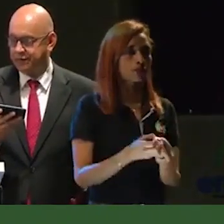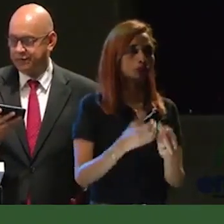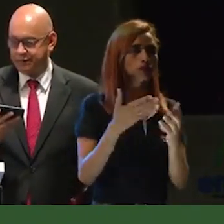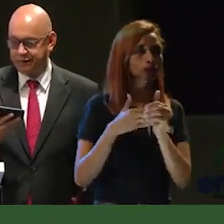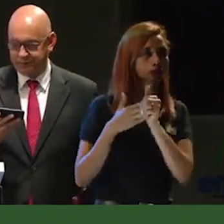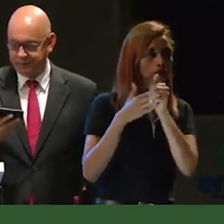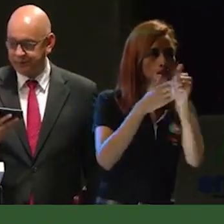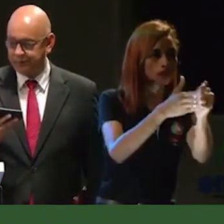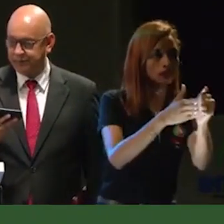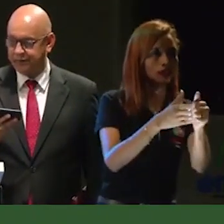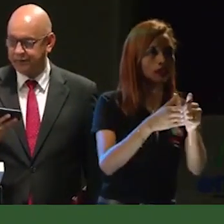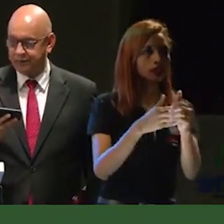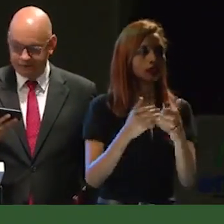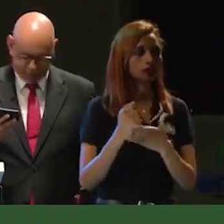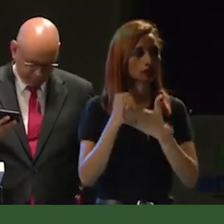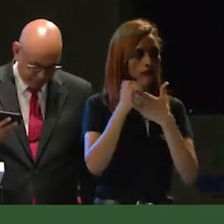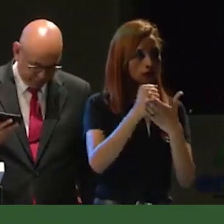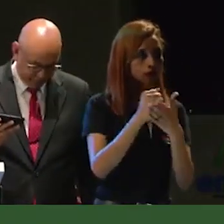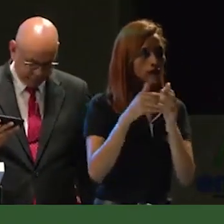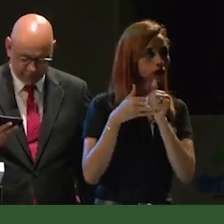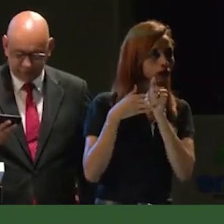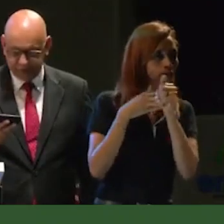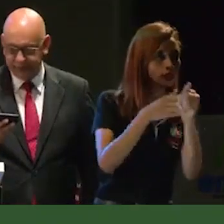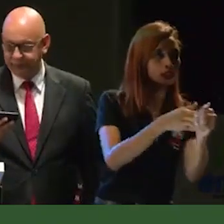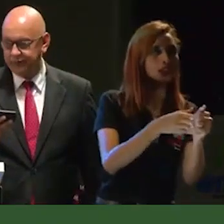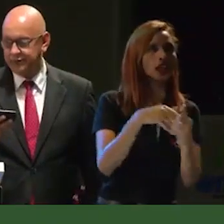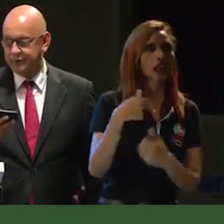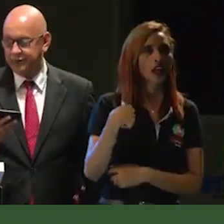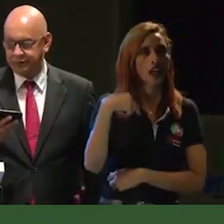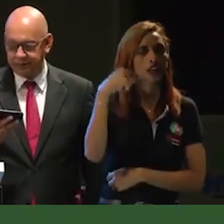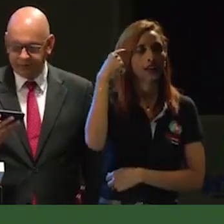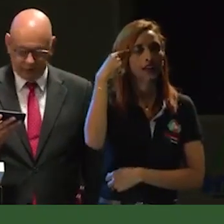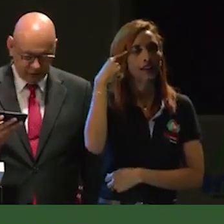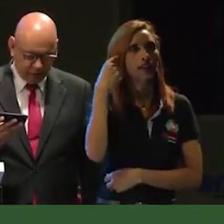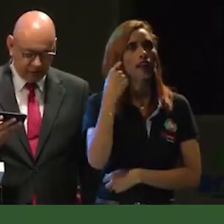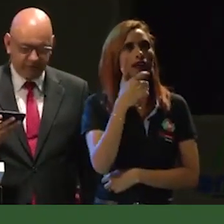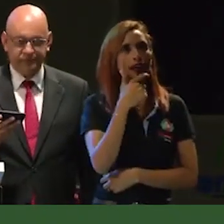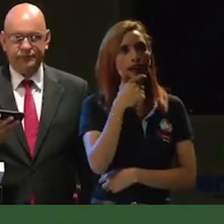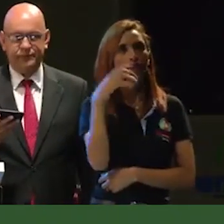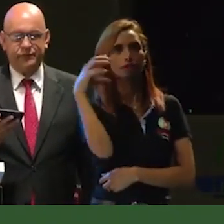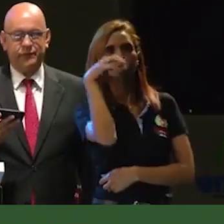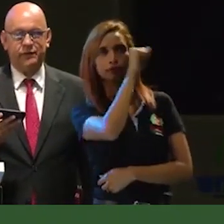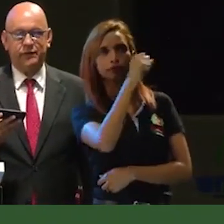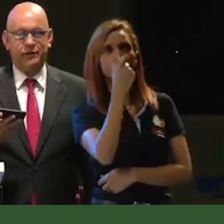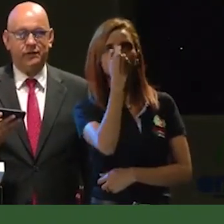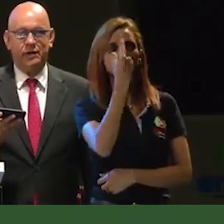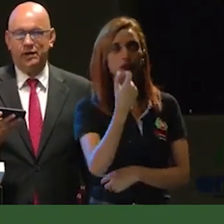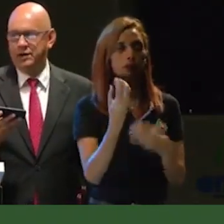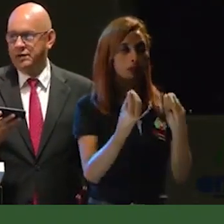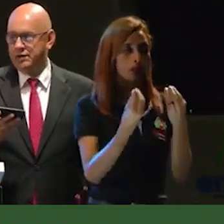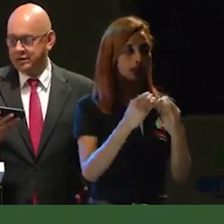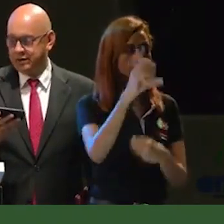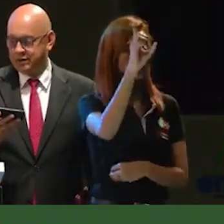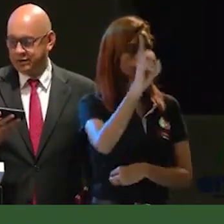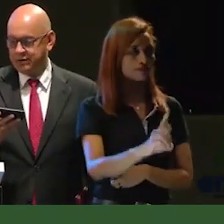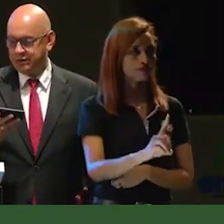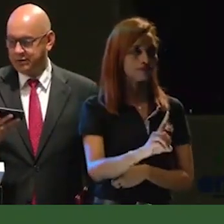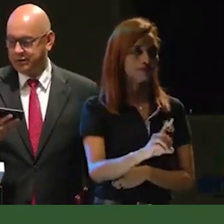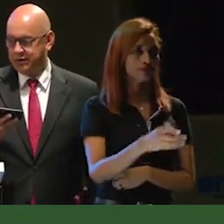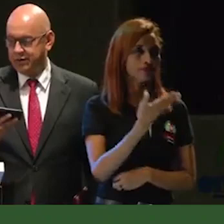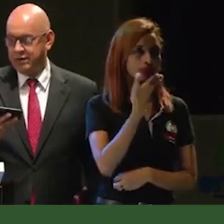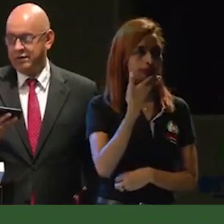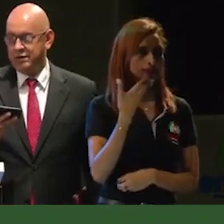orienta, nos guía y nos da ese discernimiento y conocimiento para tomar las mejores decisiones en pro